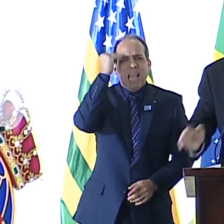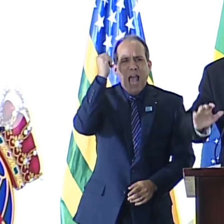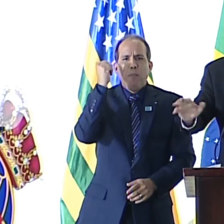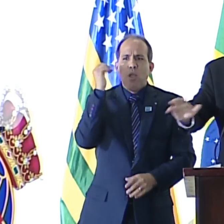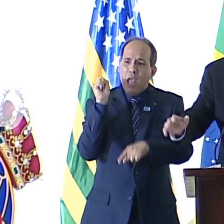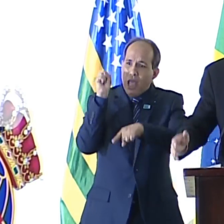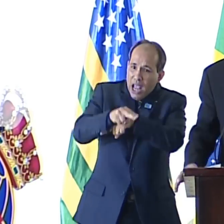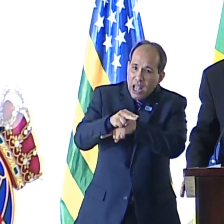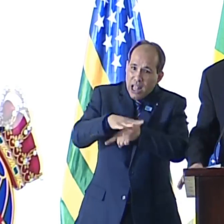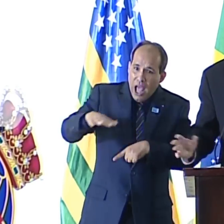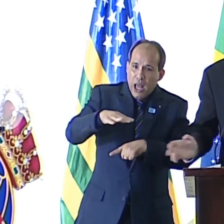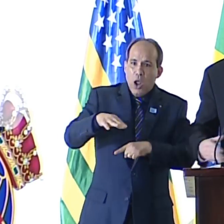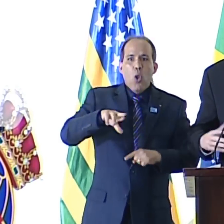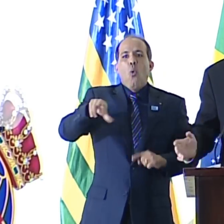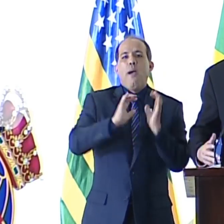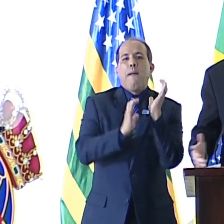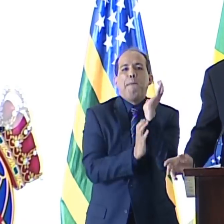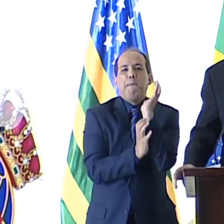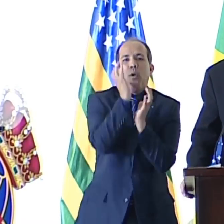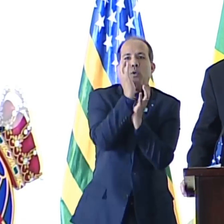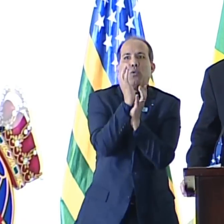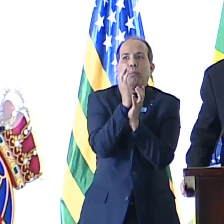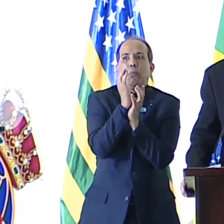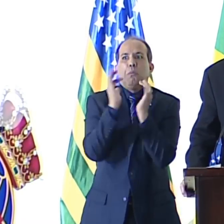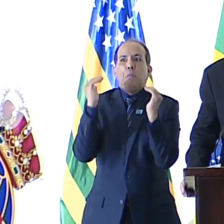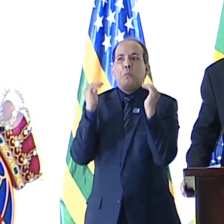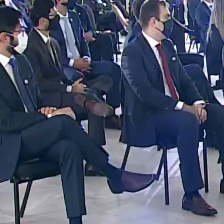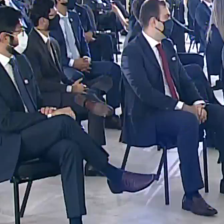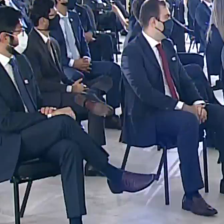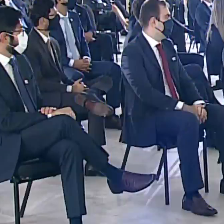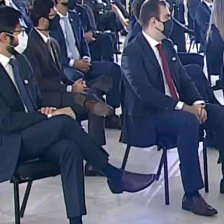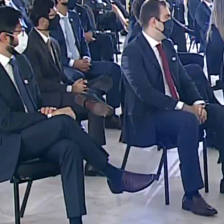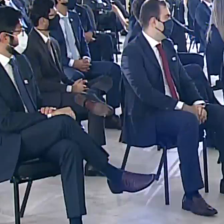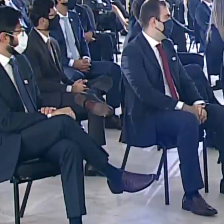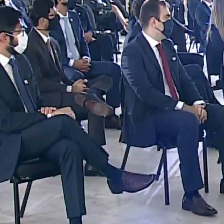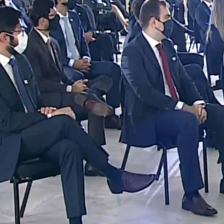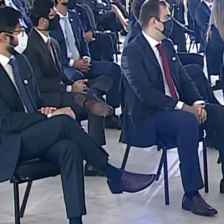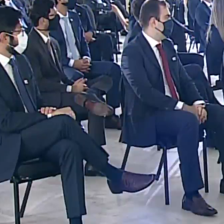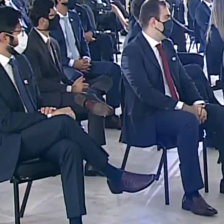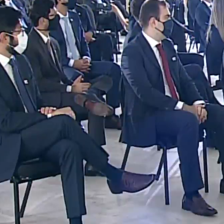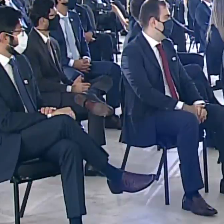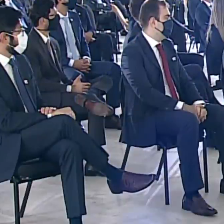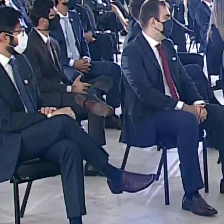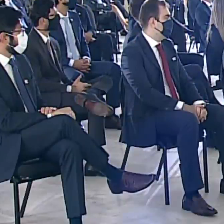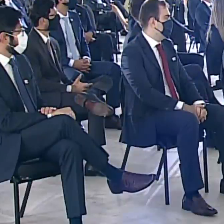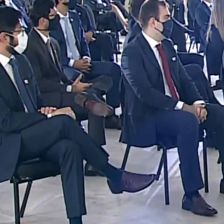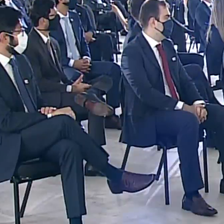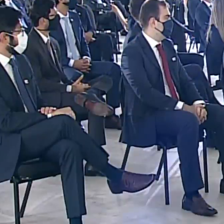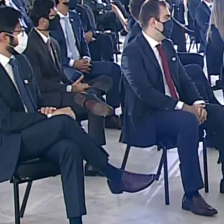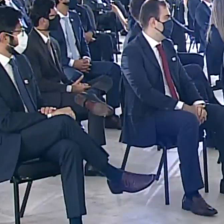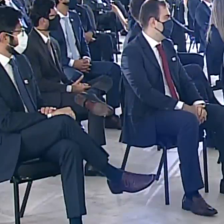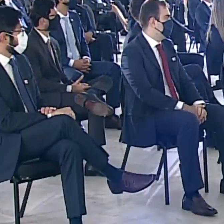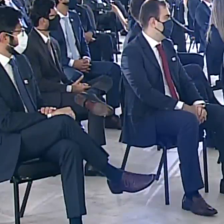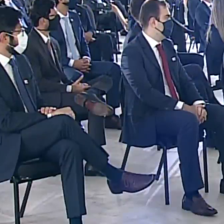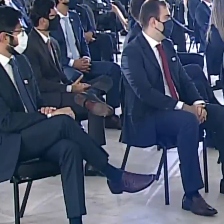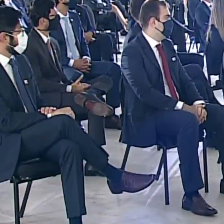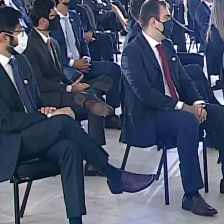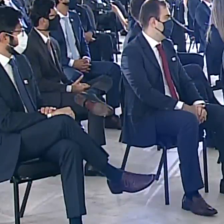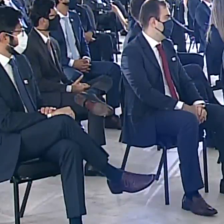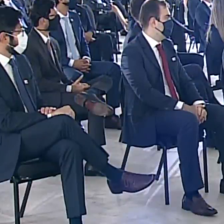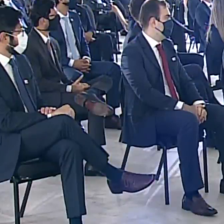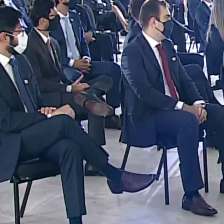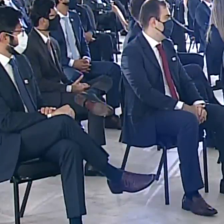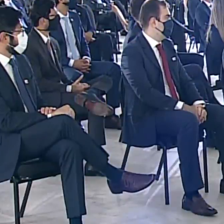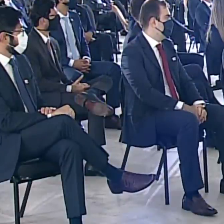ingressando, não numa burocracia, talvez um pouco mais glamourosa do que outras burocracias, muito menos numa espécie de ONG encrustada no governo federal,